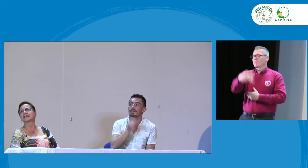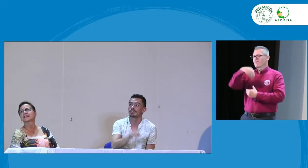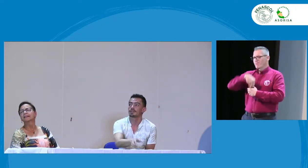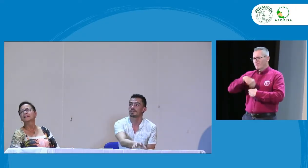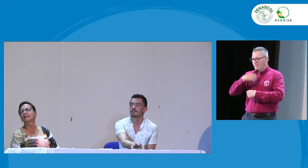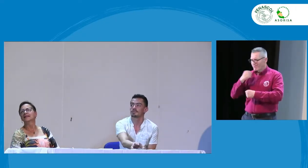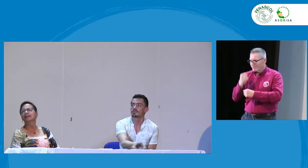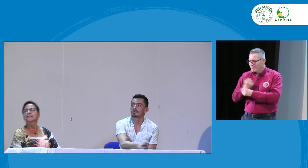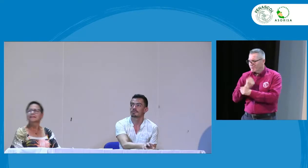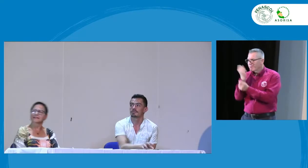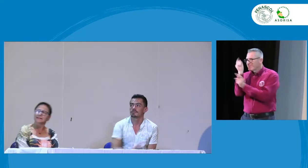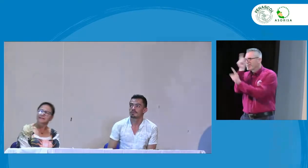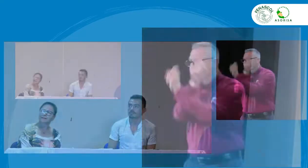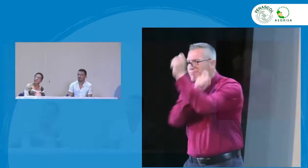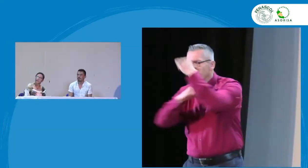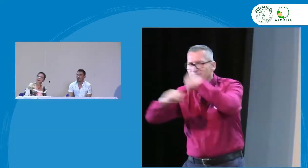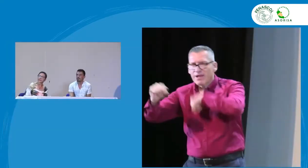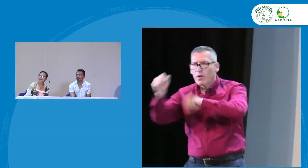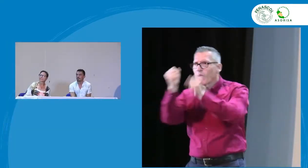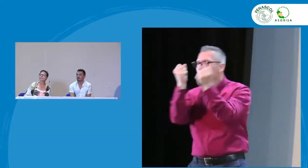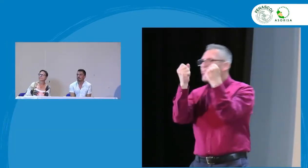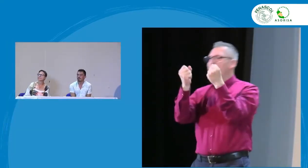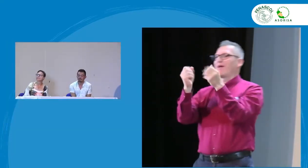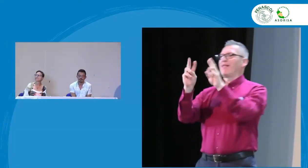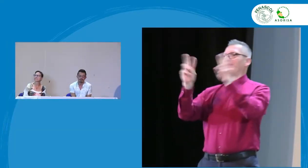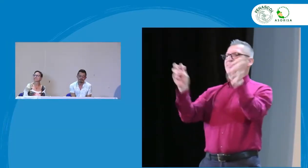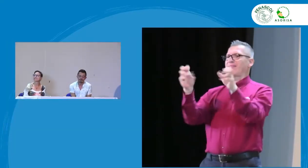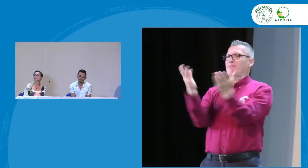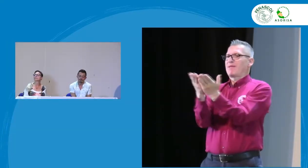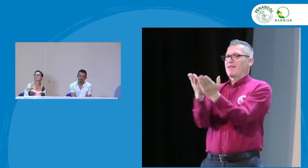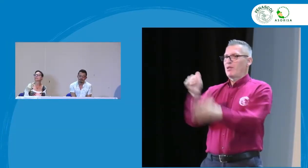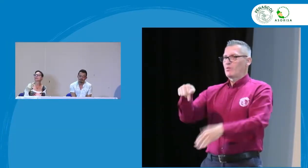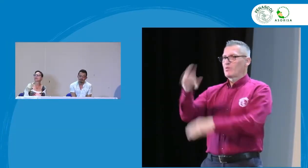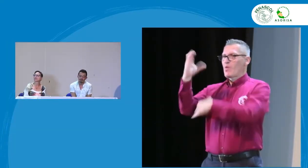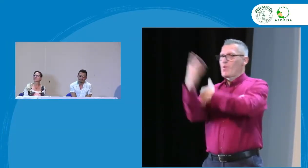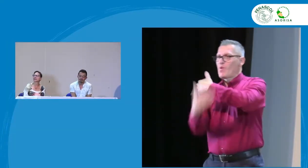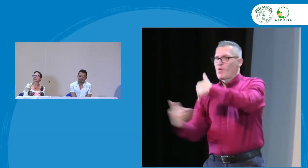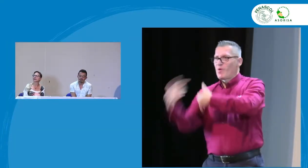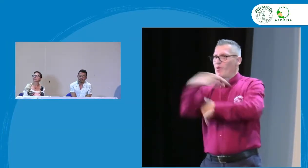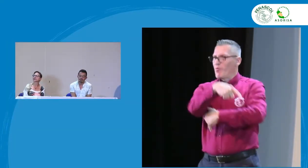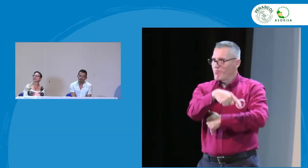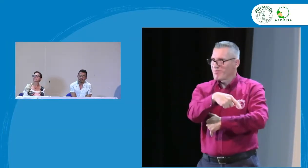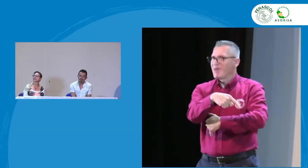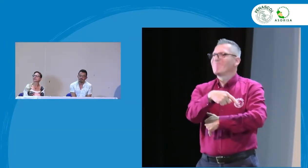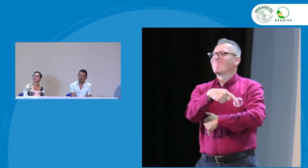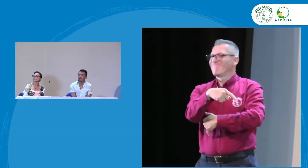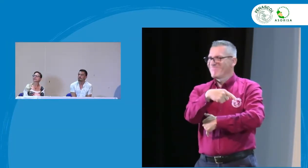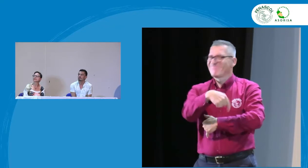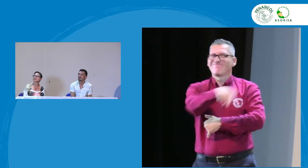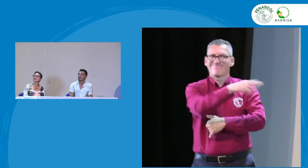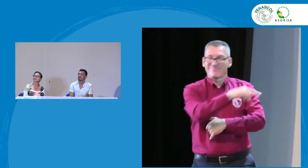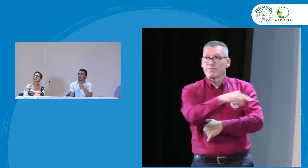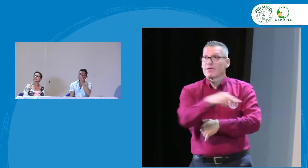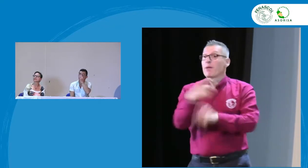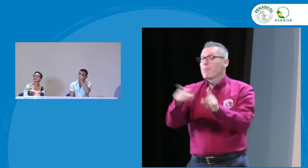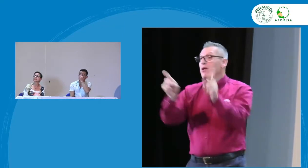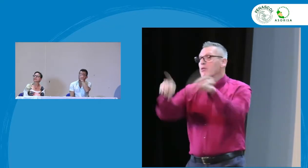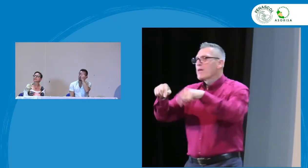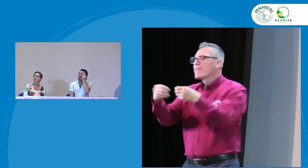gracias Marlene nuestros dos expertos nosotros nos tenemos un trabajo hacia adelante que hacer nos deja una gran